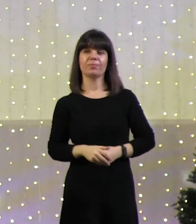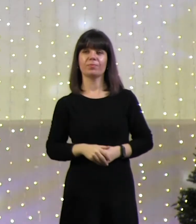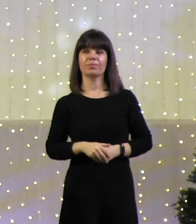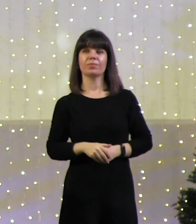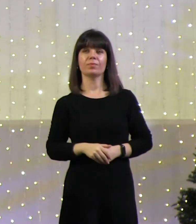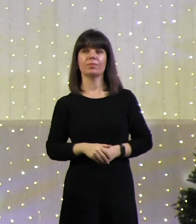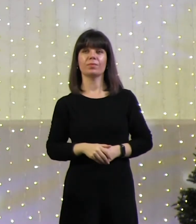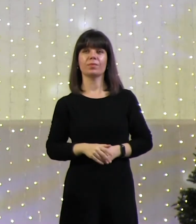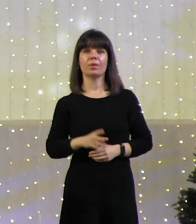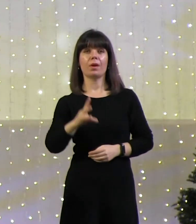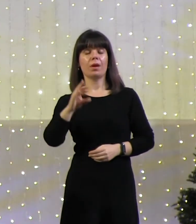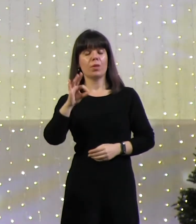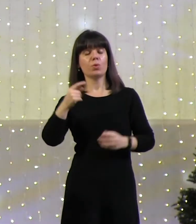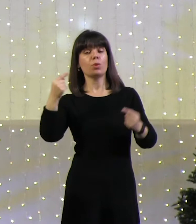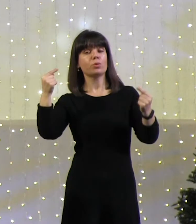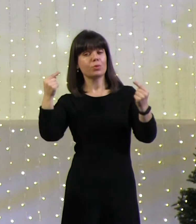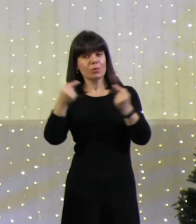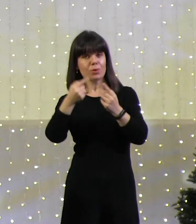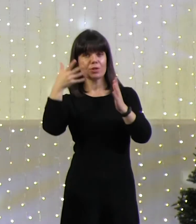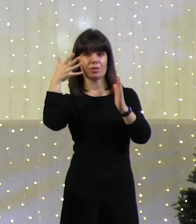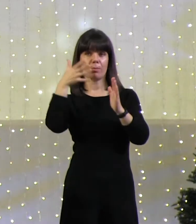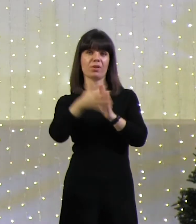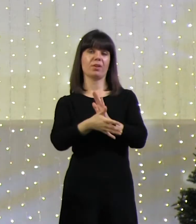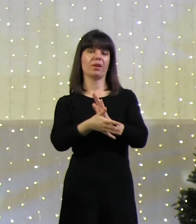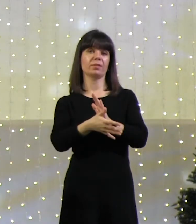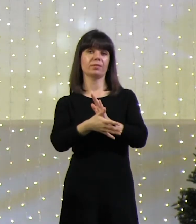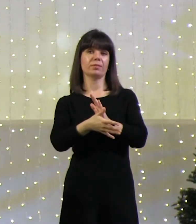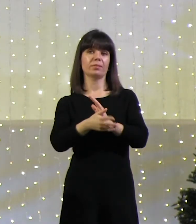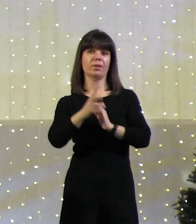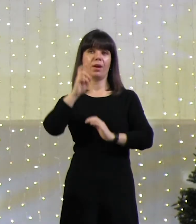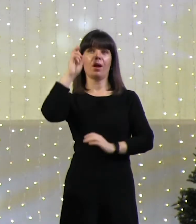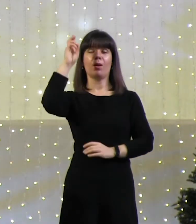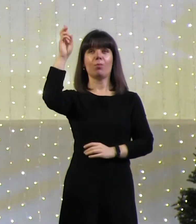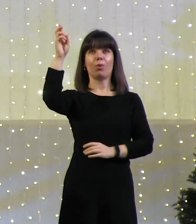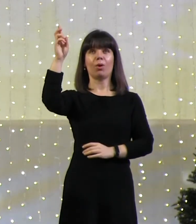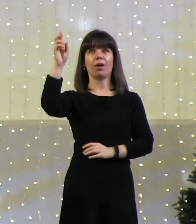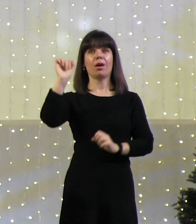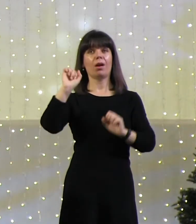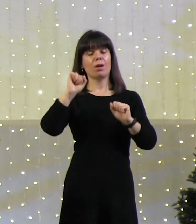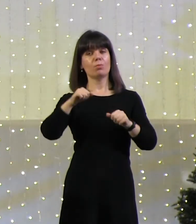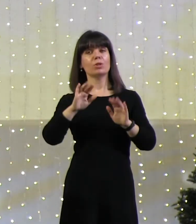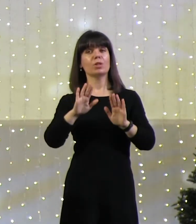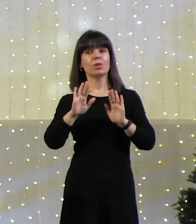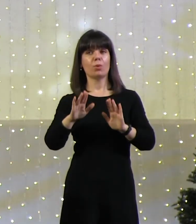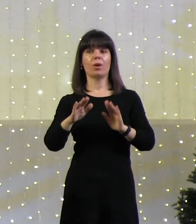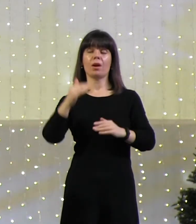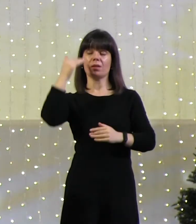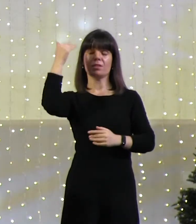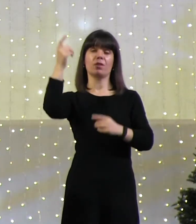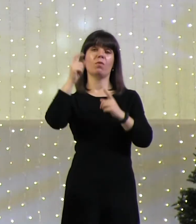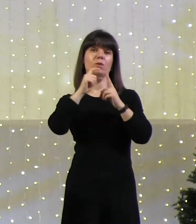Но точно понимать Бога можно только из того, что он сказал.